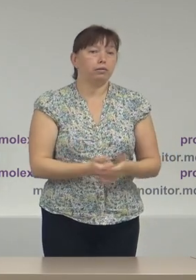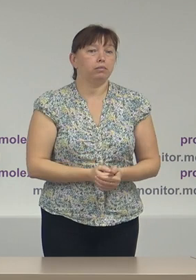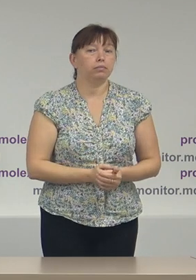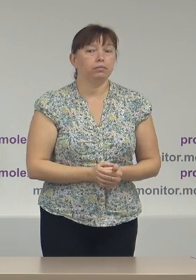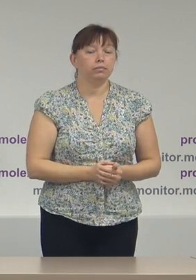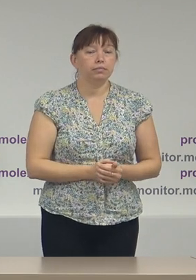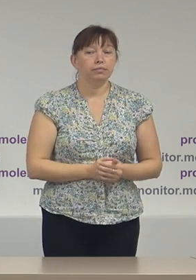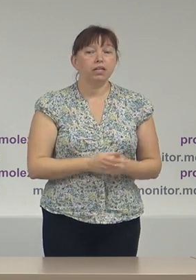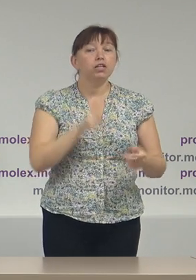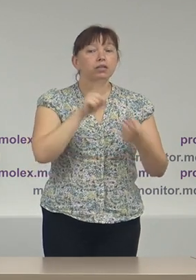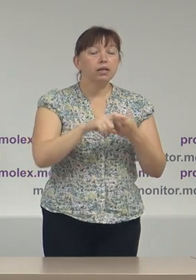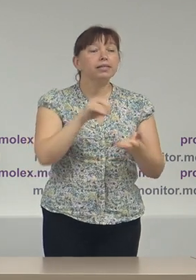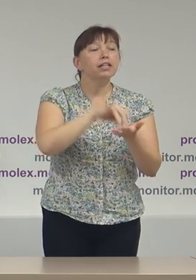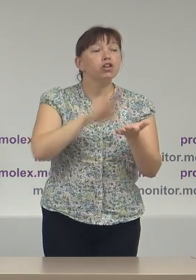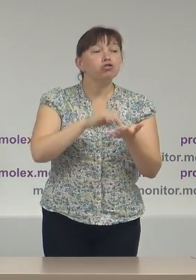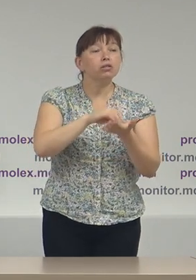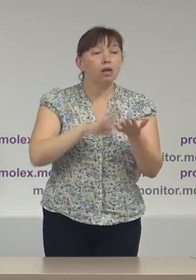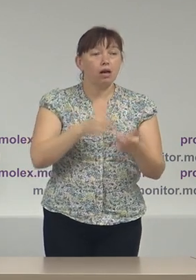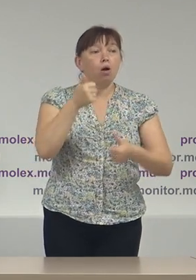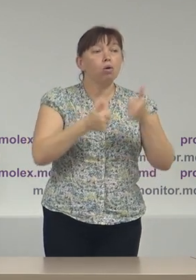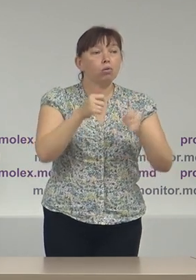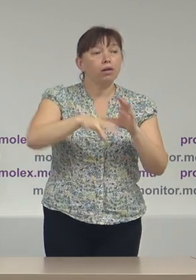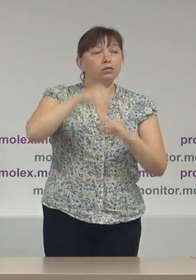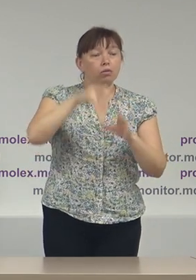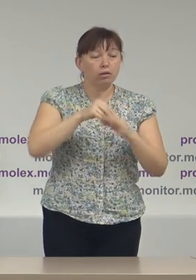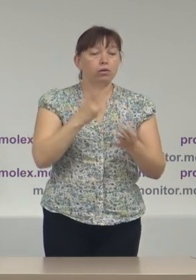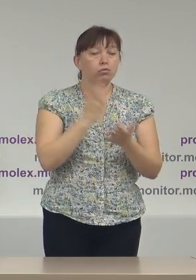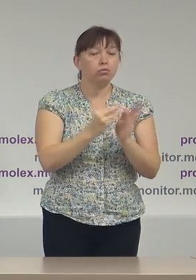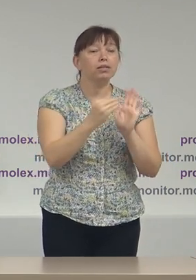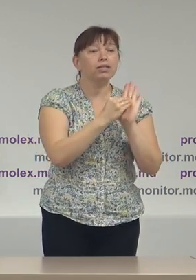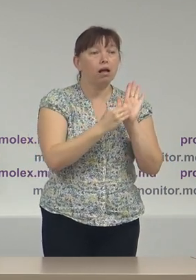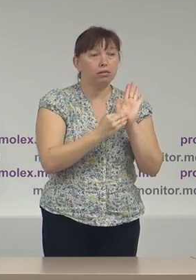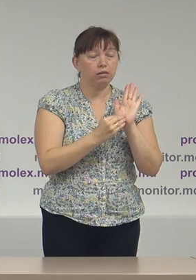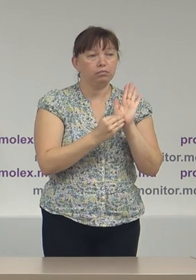legat din registrarea concurențelor electorali, câteva date tehnice,